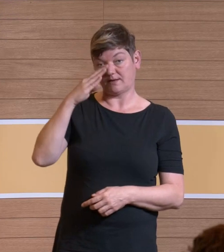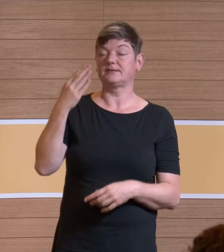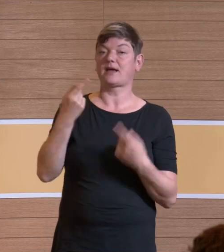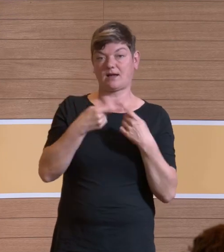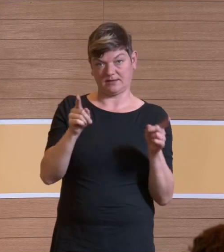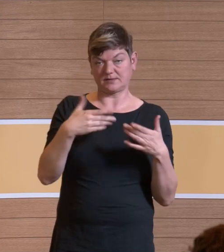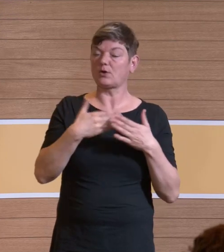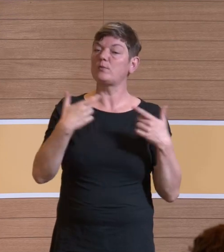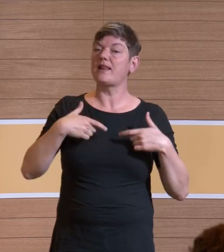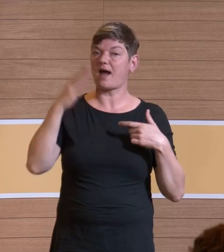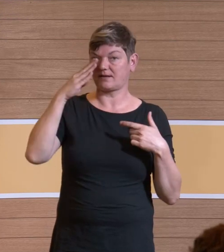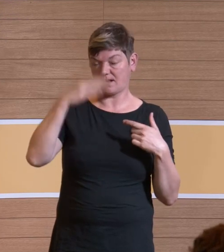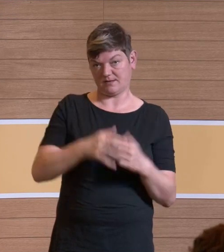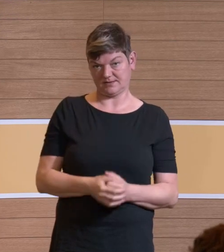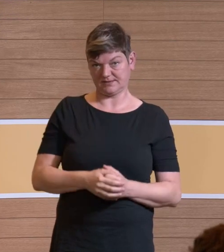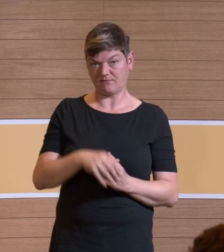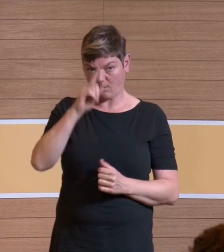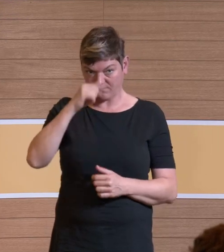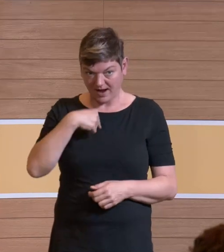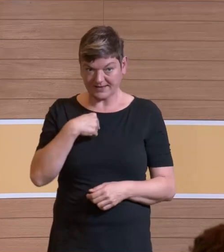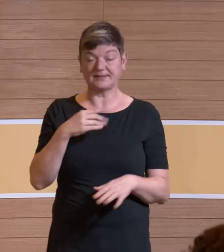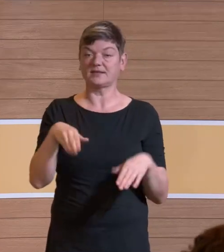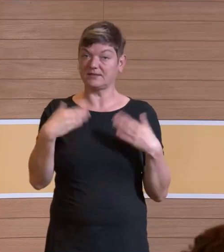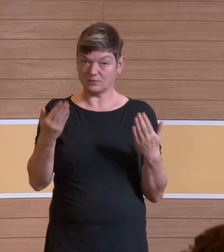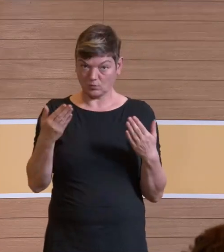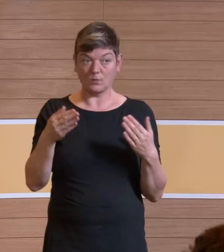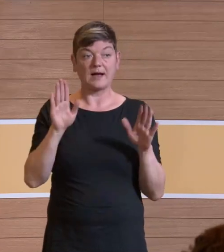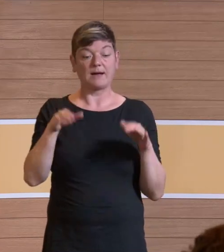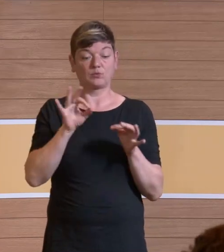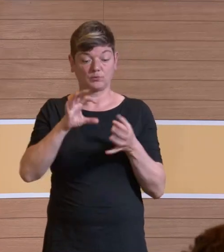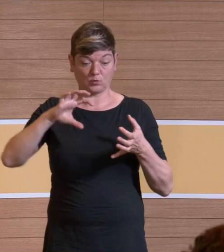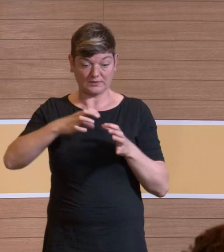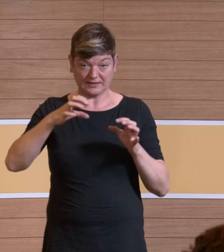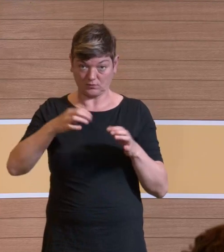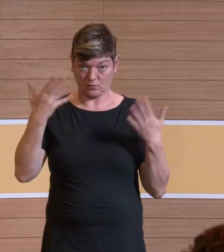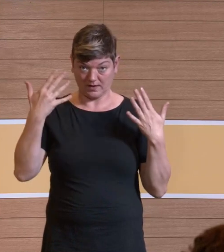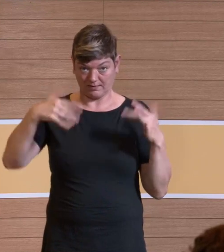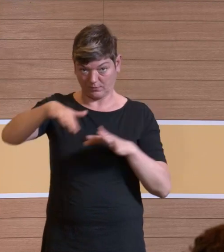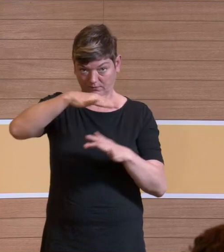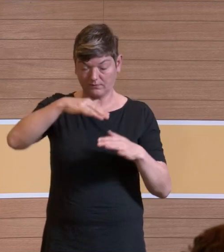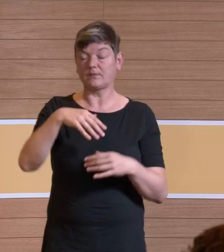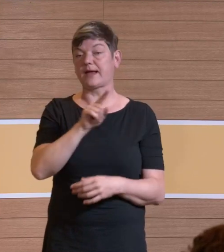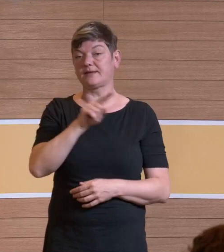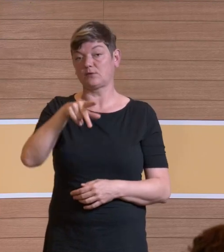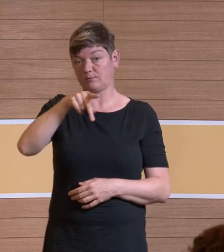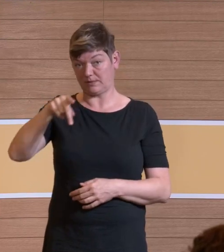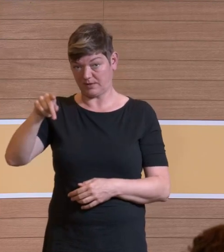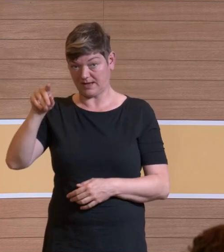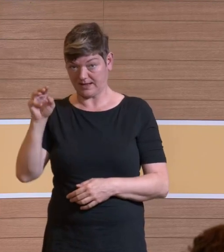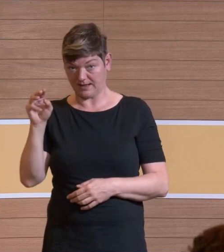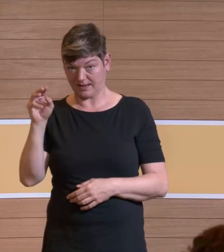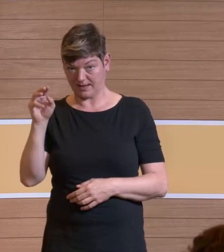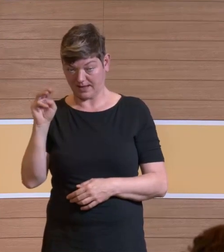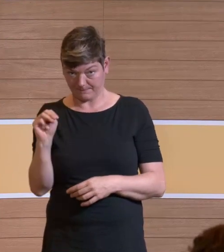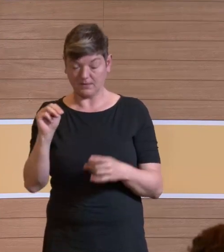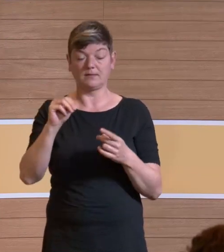Beispiel bei Lachgas. Weil da wissen wir, dass das ab gewissen Konzentrationen, also über 1000 ppm, Expositionen über einen